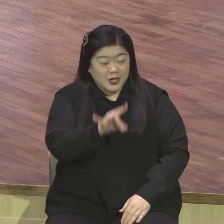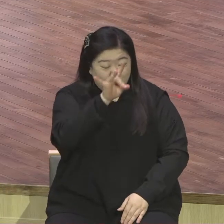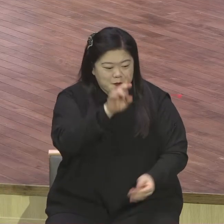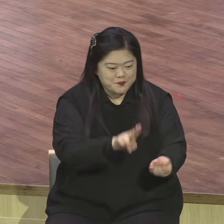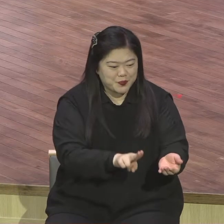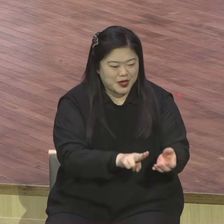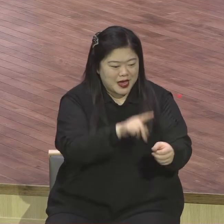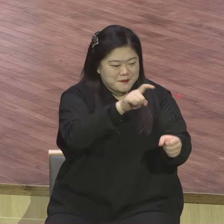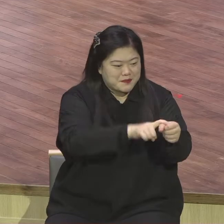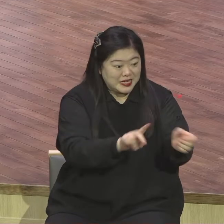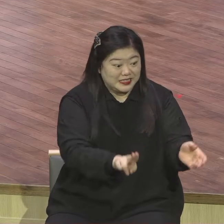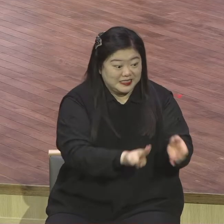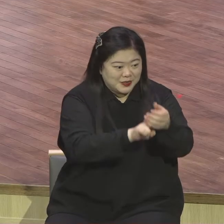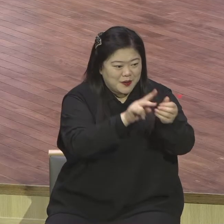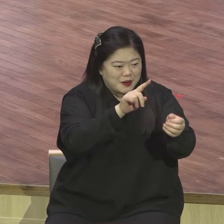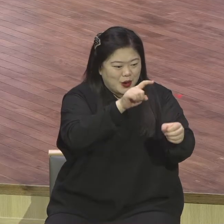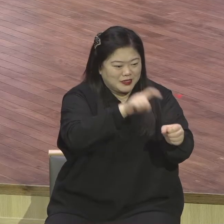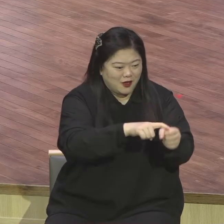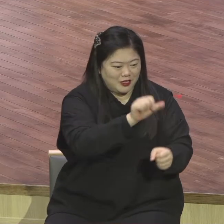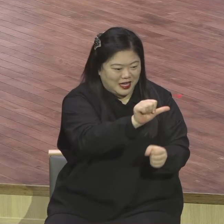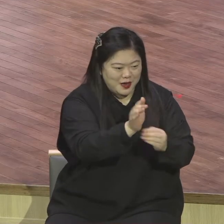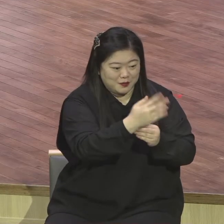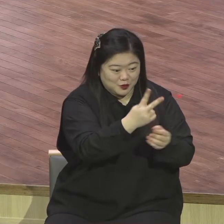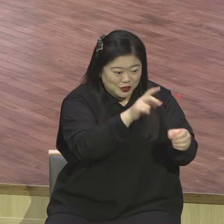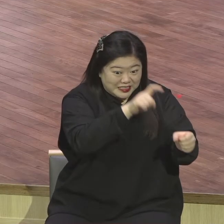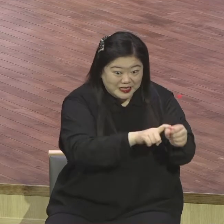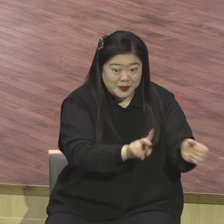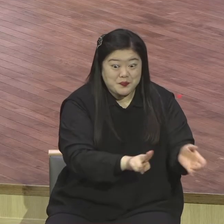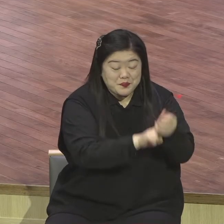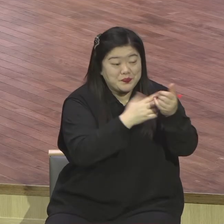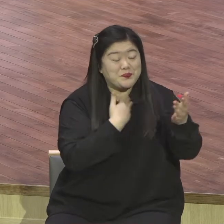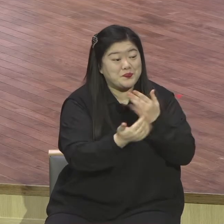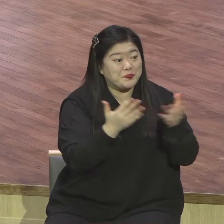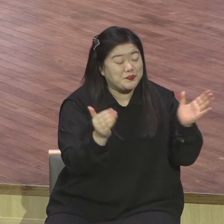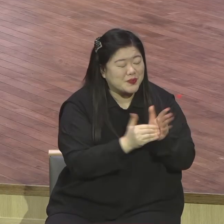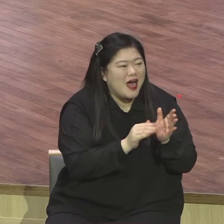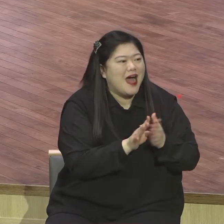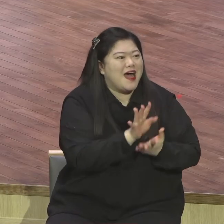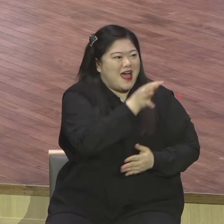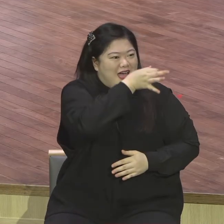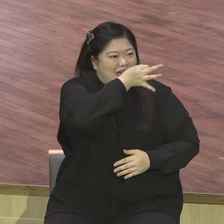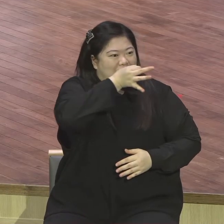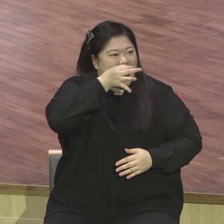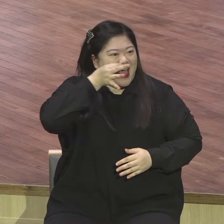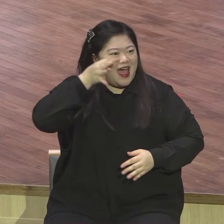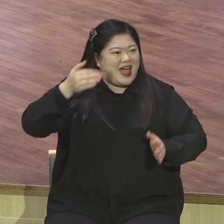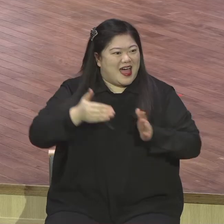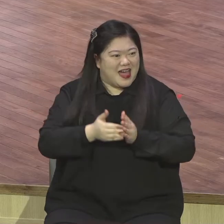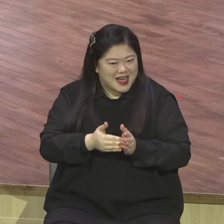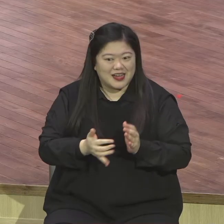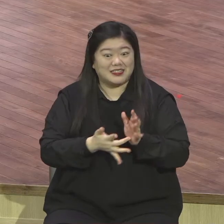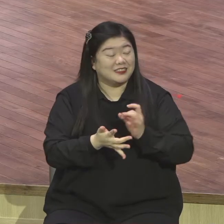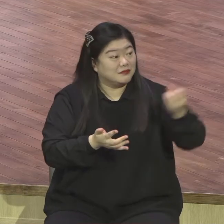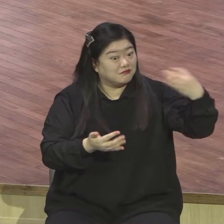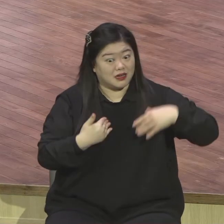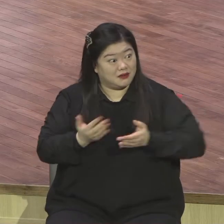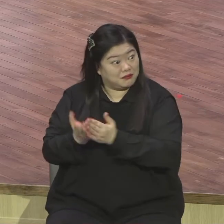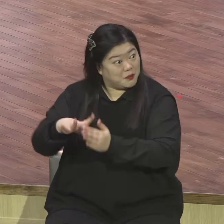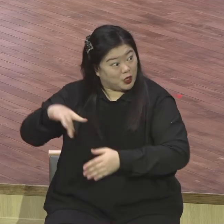너무 신나잖아요. 예수님의 이 놀라운 능력을 보고 그런데 이런 흥겨운 분위기를